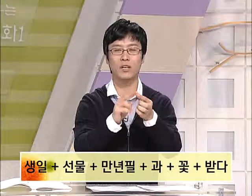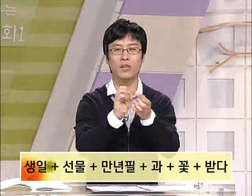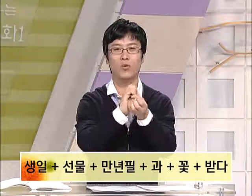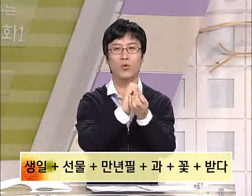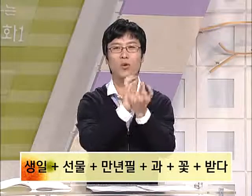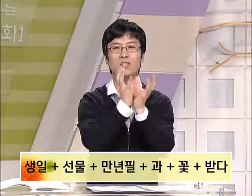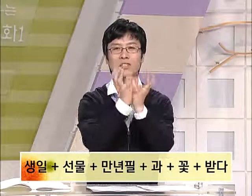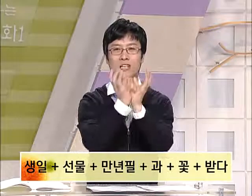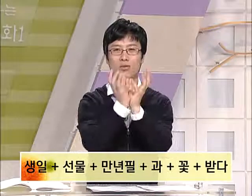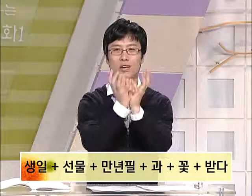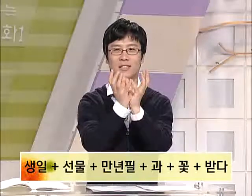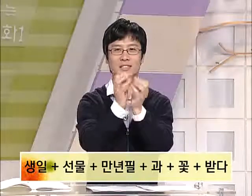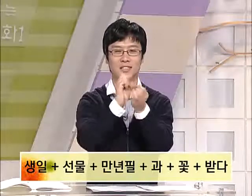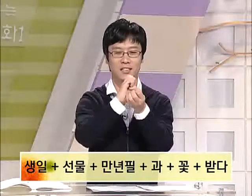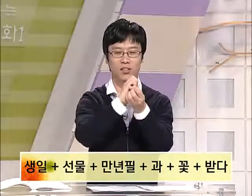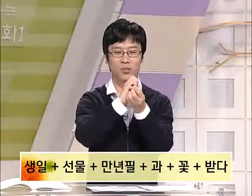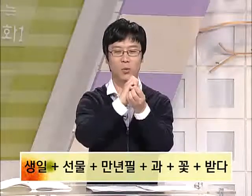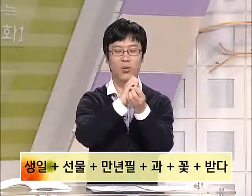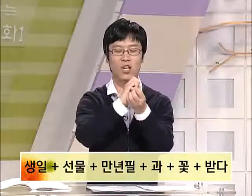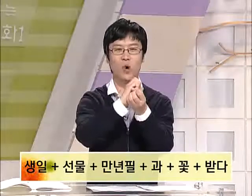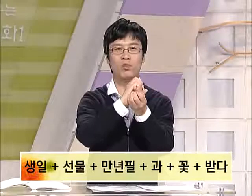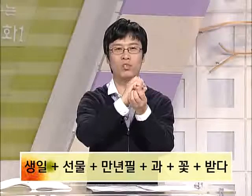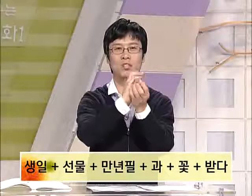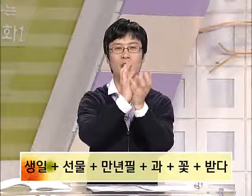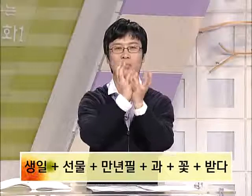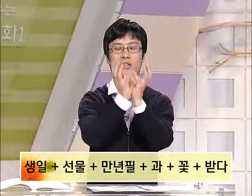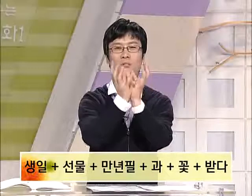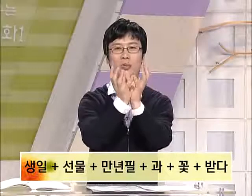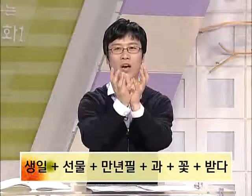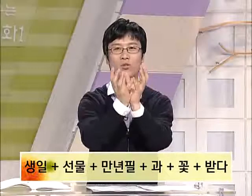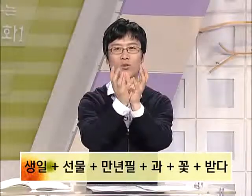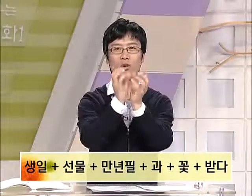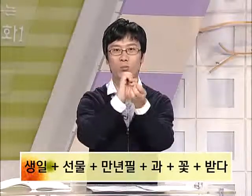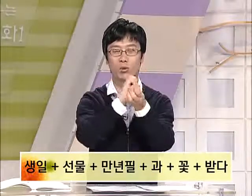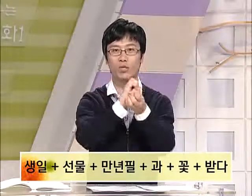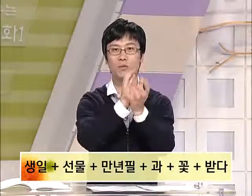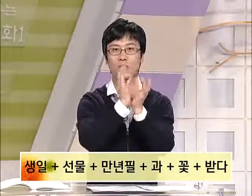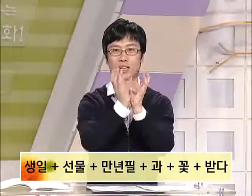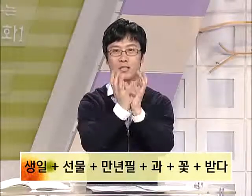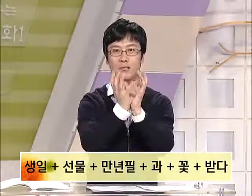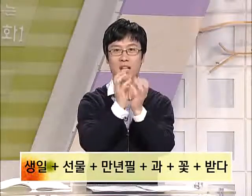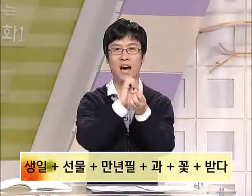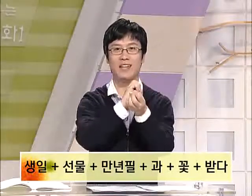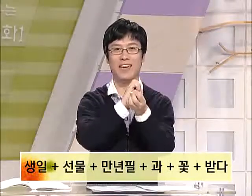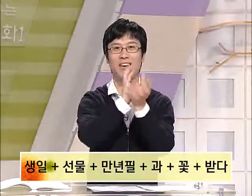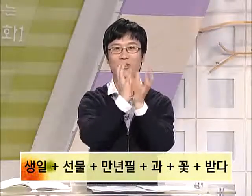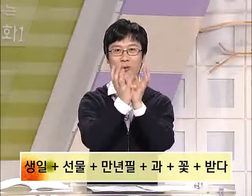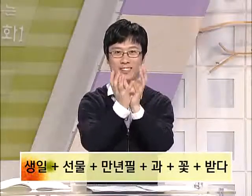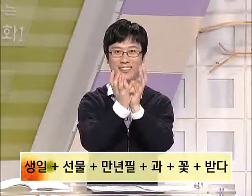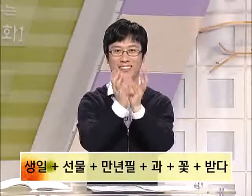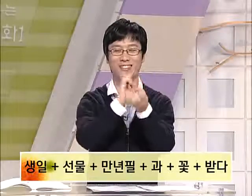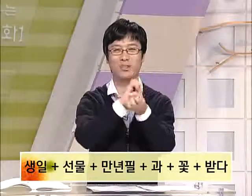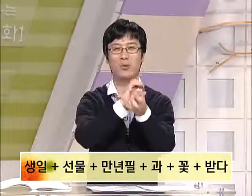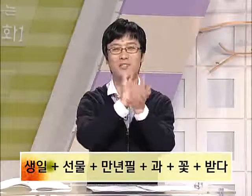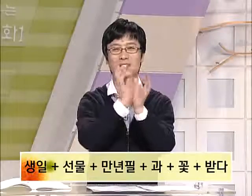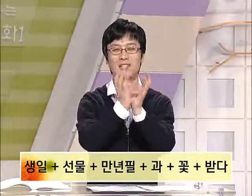꽃이라는 수화는 봉오리가 오므려졌다가 피는 모양으로 표현해 주시면 되겠습니다. 네, 꽃 꽃을